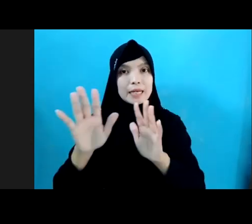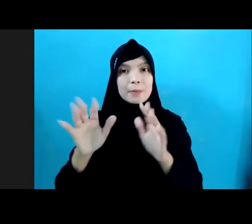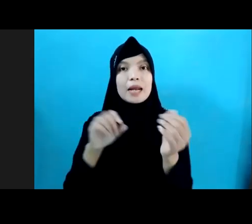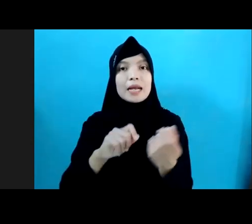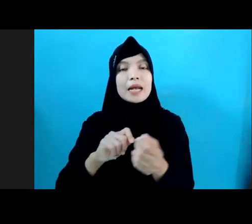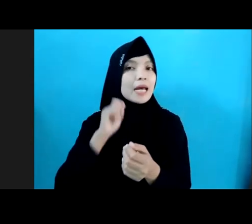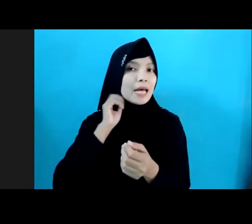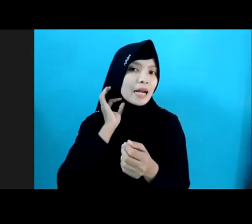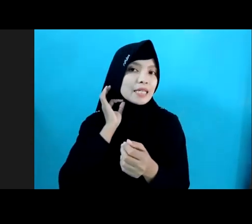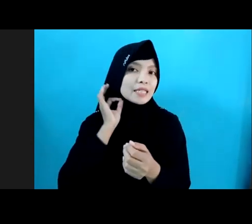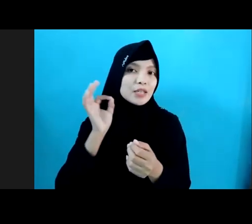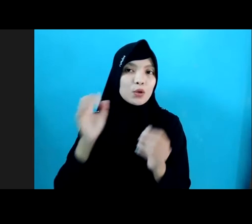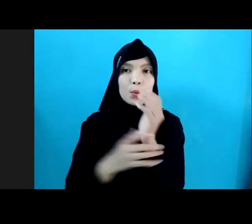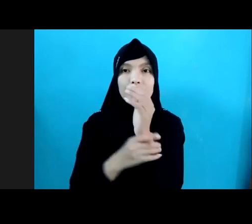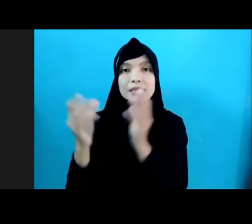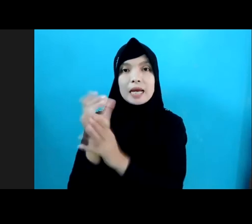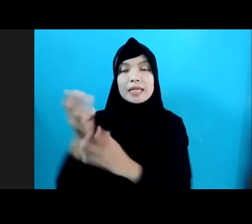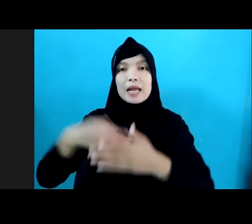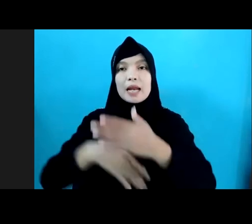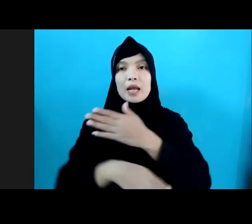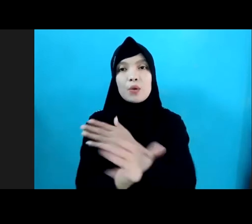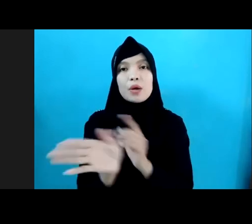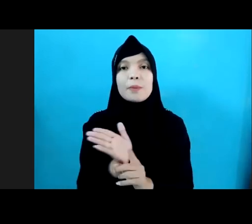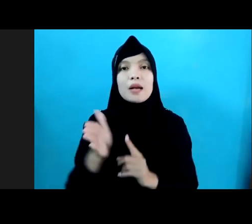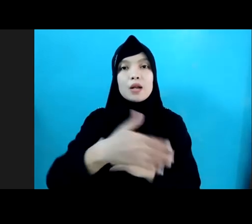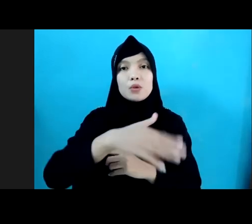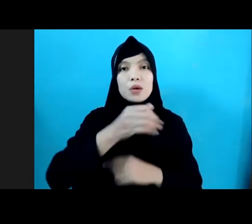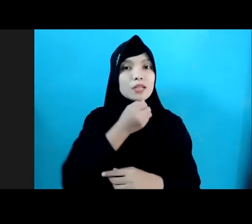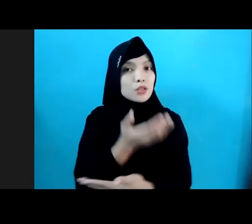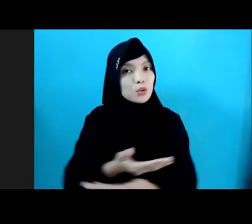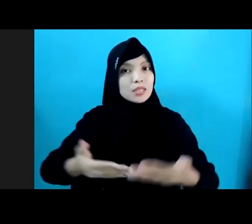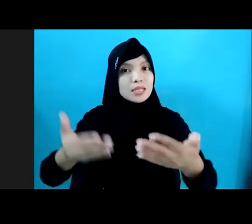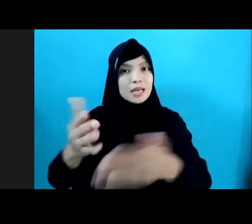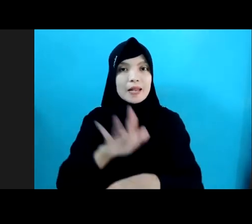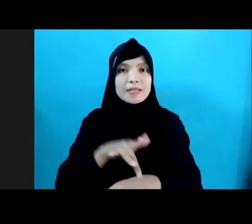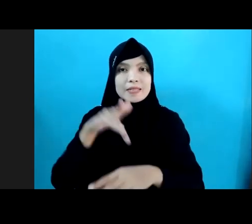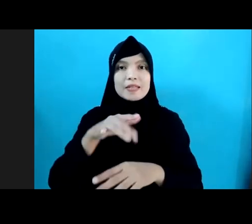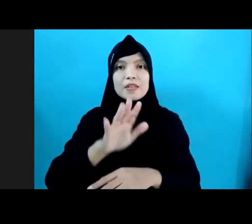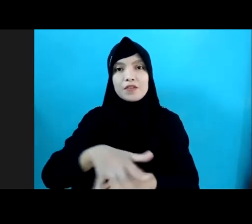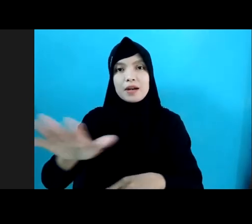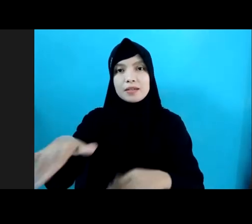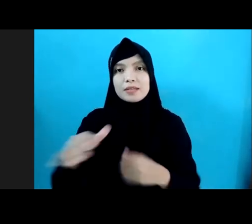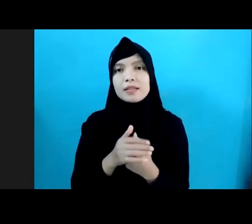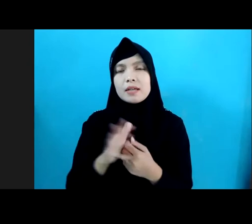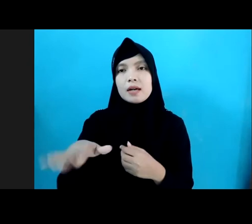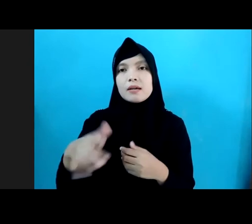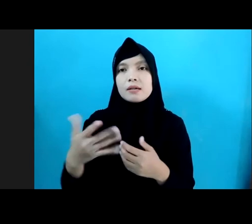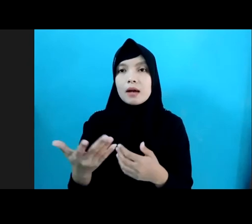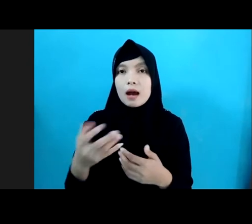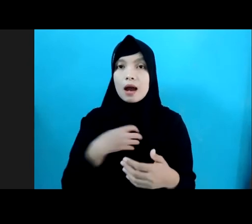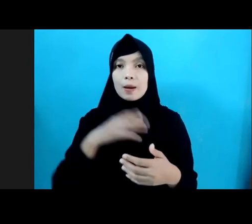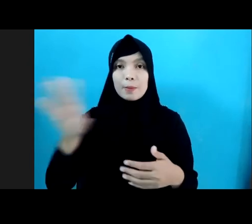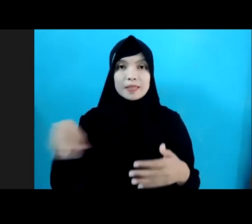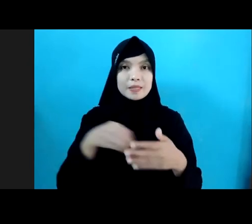mereka melalui perlindungan sosial yang sensitif anak 5. peningkatan hak partisipasi anak dan